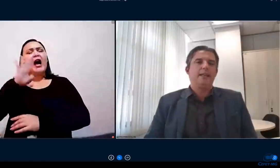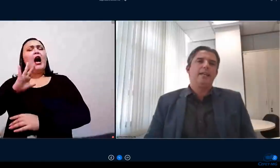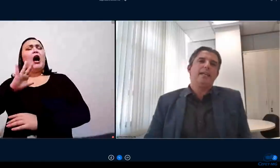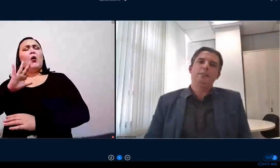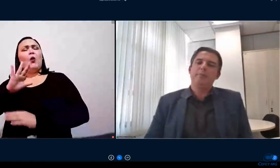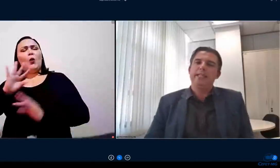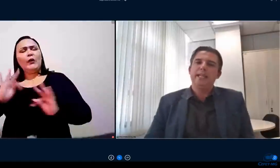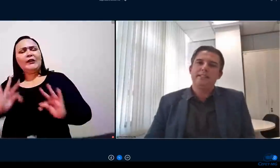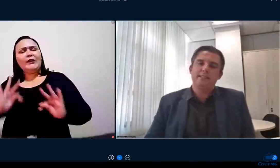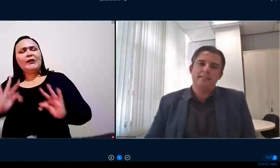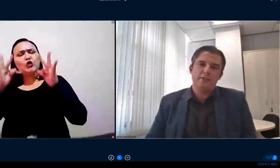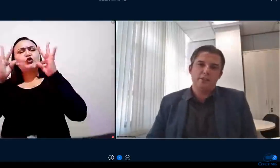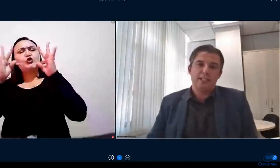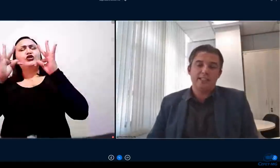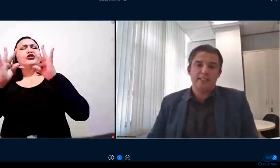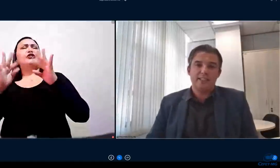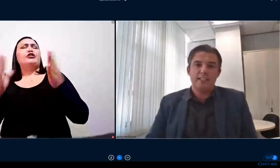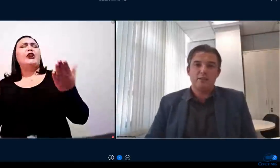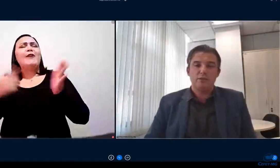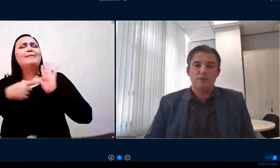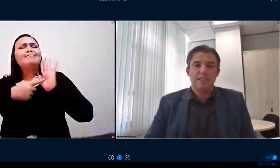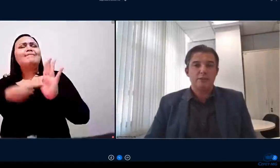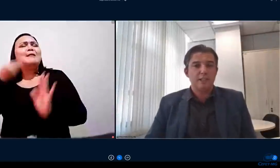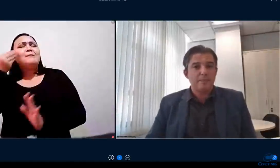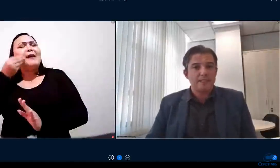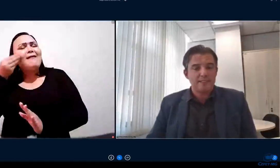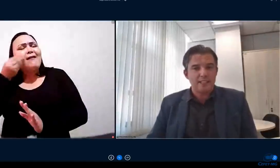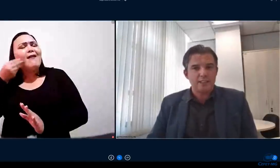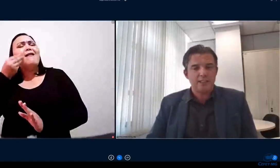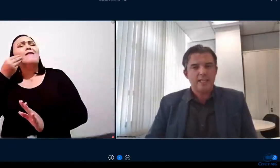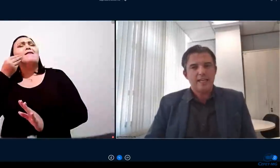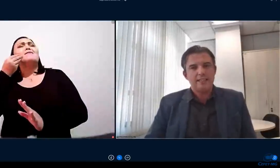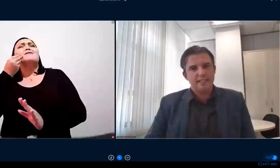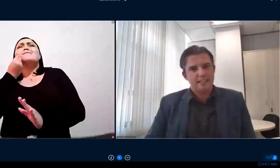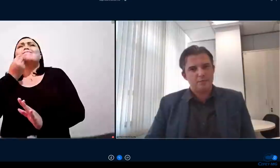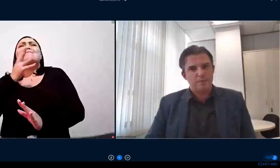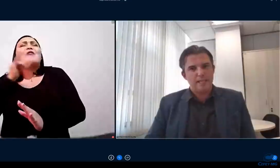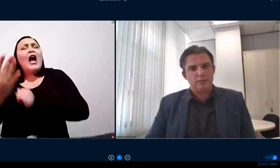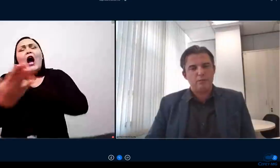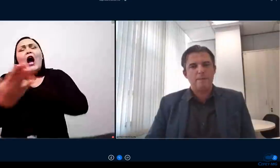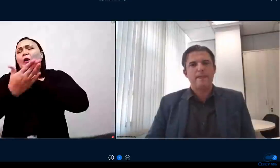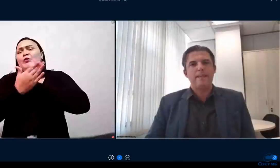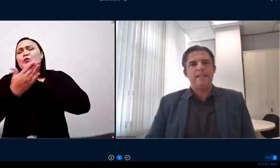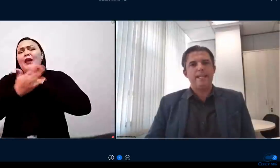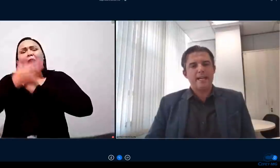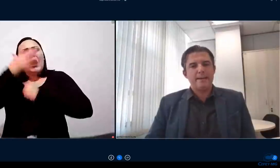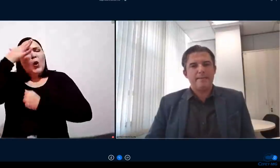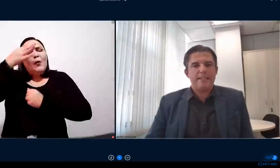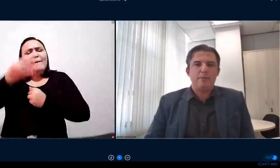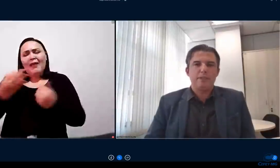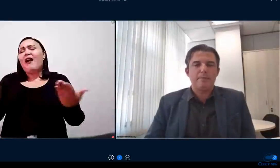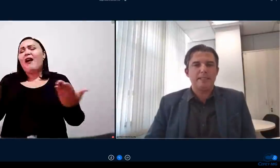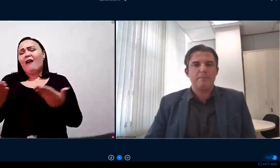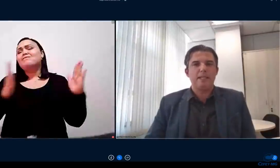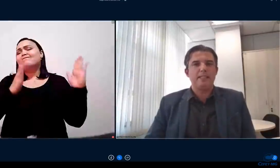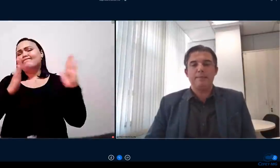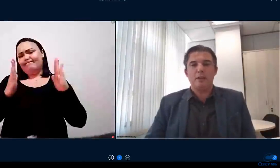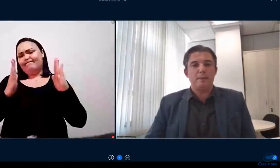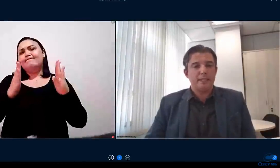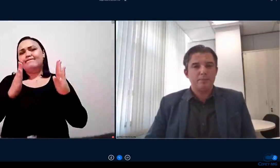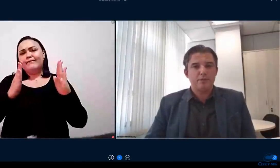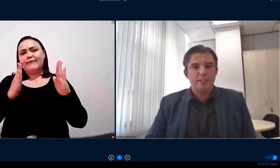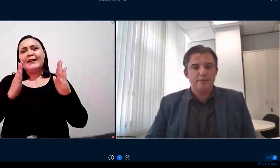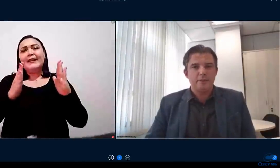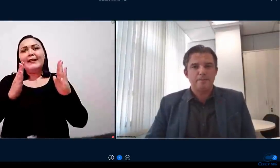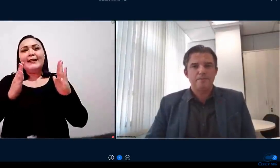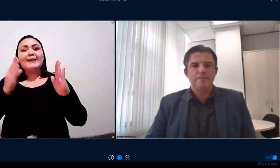trazem experiências que eu tenho certeza que irão nos ajudar bastante a entender esse momento e a poder passar por ele da